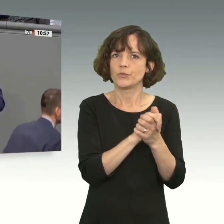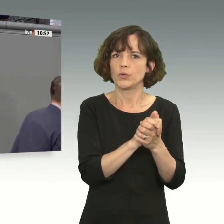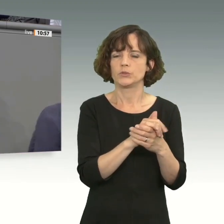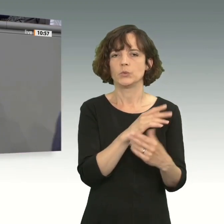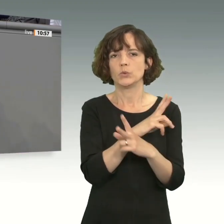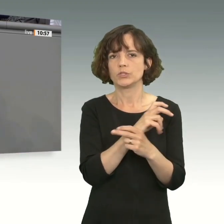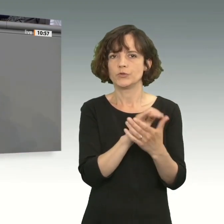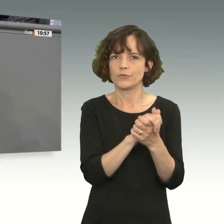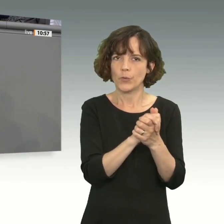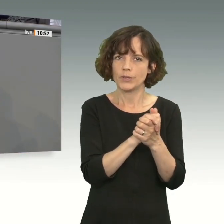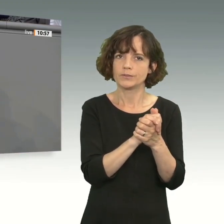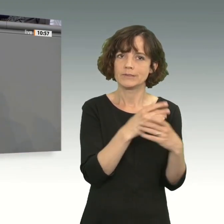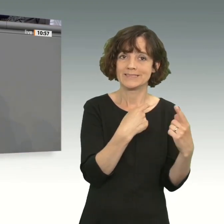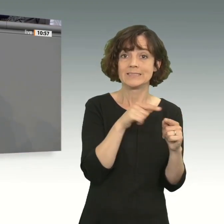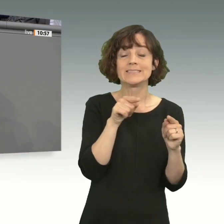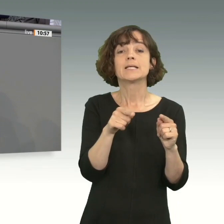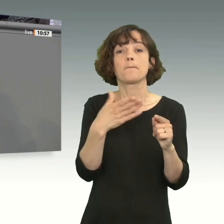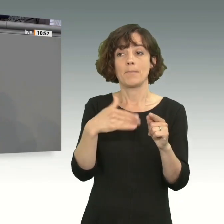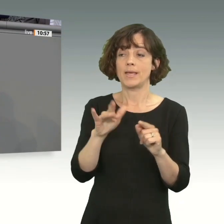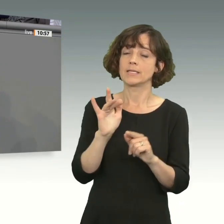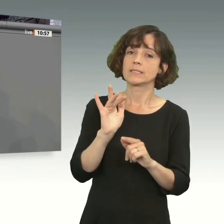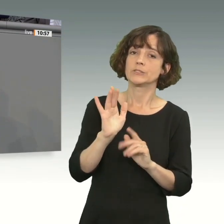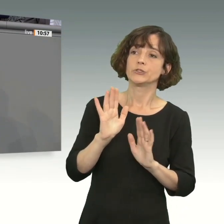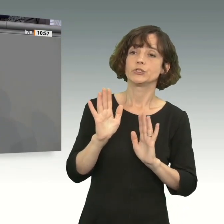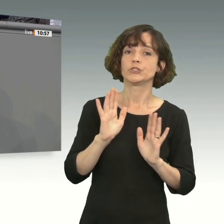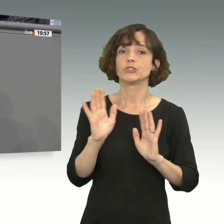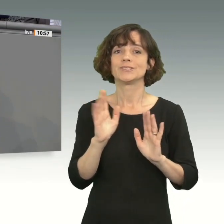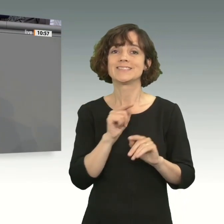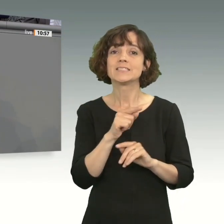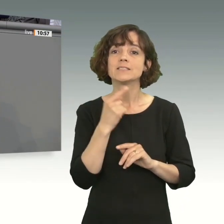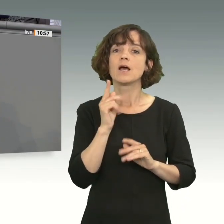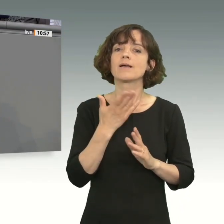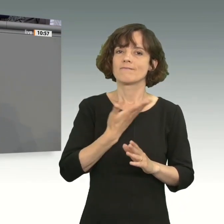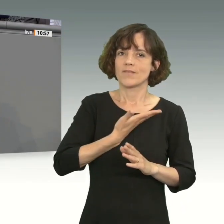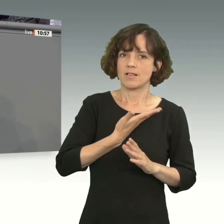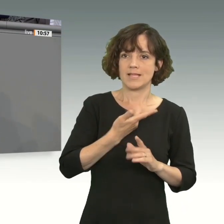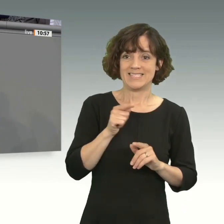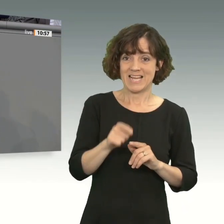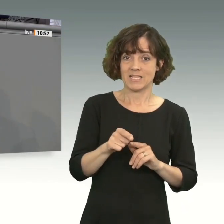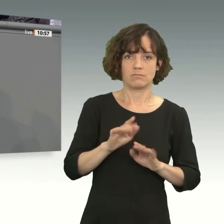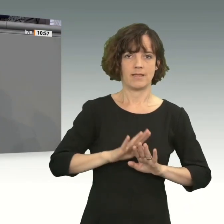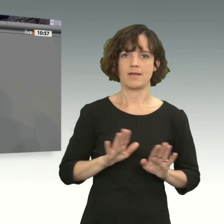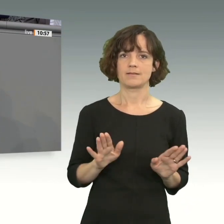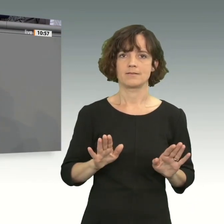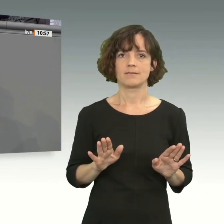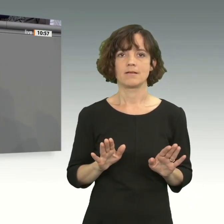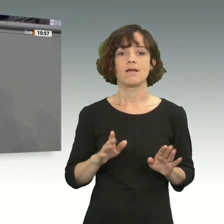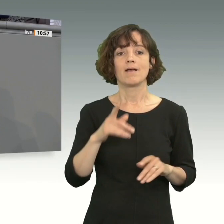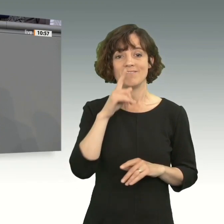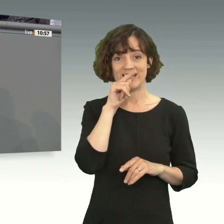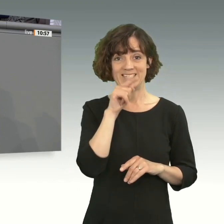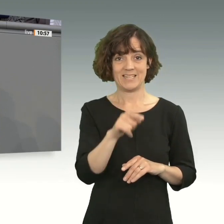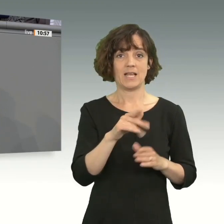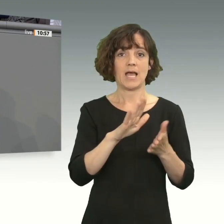Die sind viel kritischer, die sagen, sie wollen dieses Abkommen nicht. Und wir brauchen, glaube ich, wenn man dieses